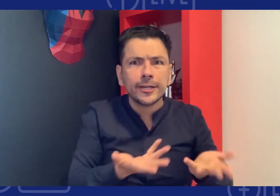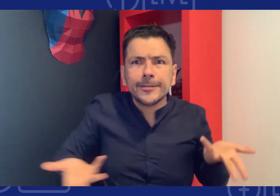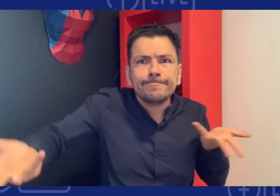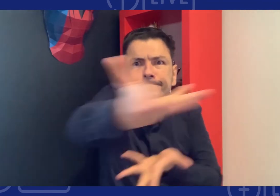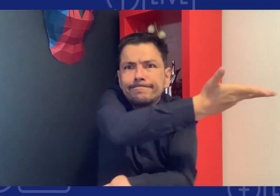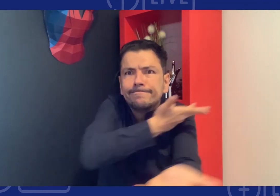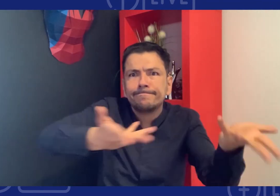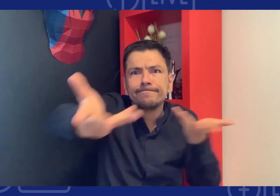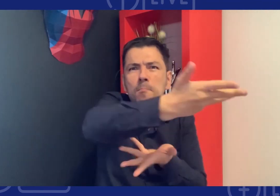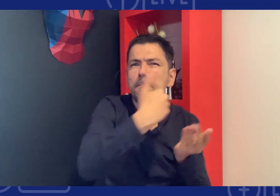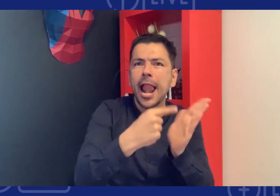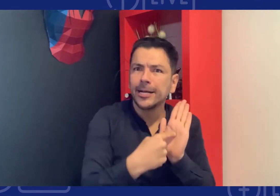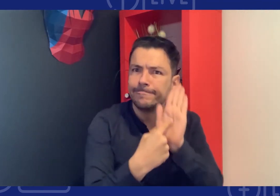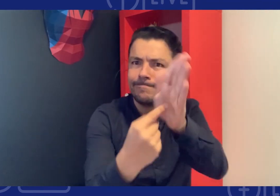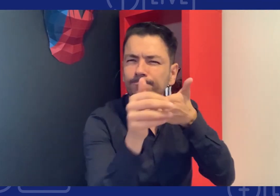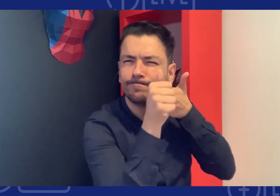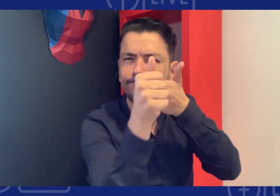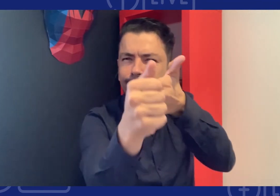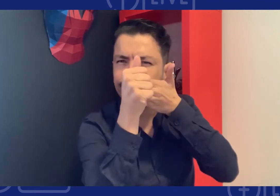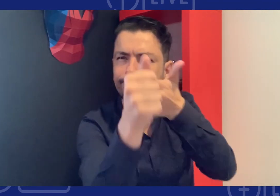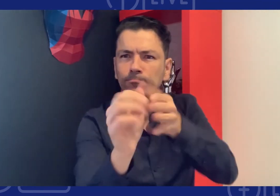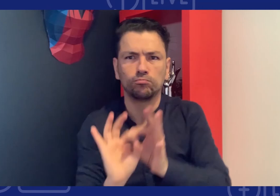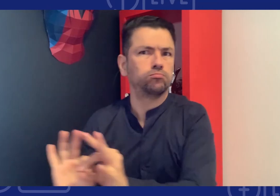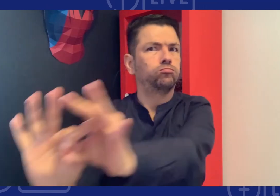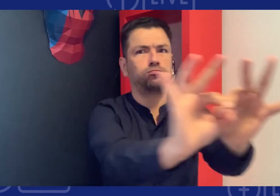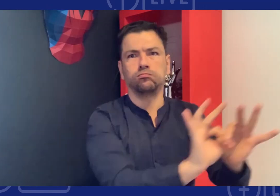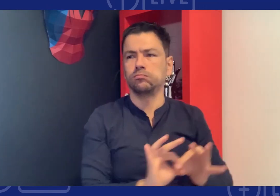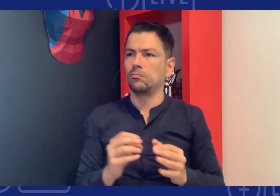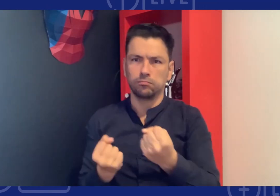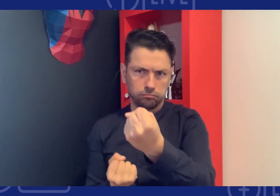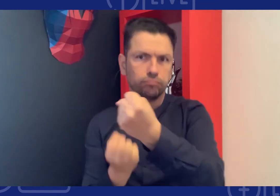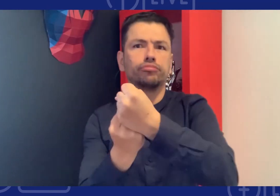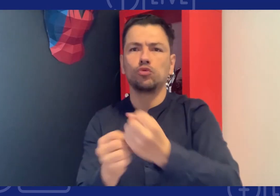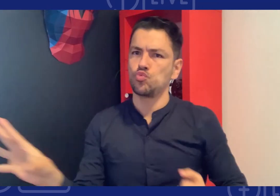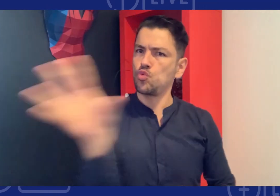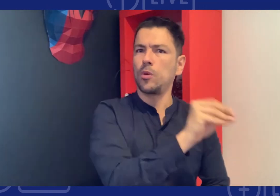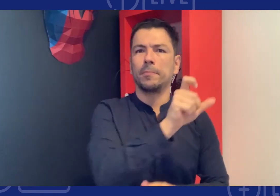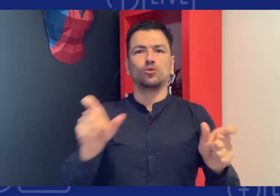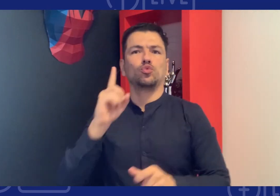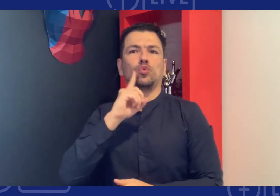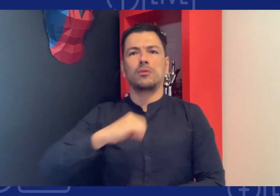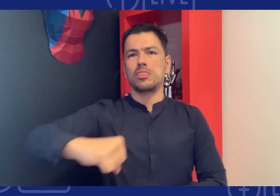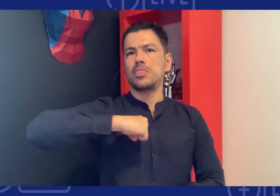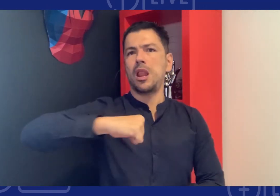estas entidades pueden dar guía pero nosotros como personas sordas tenemos que exigir estos derechos